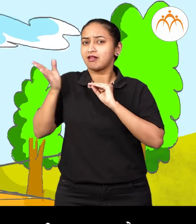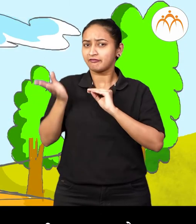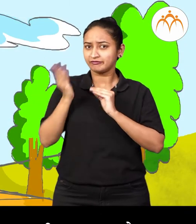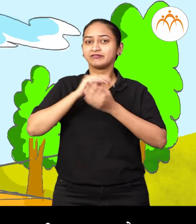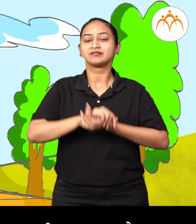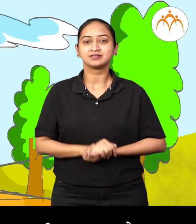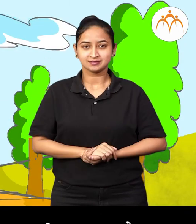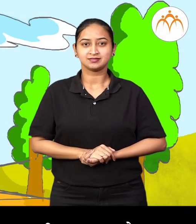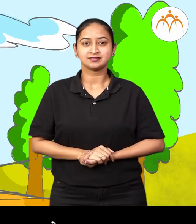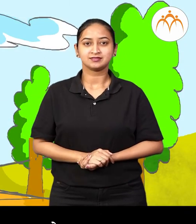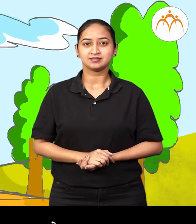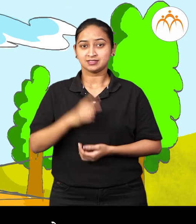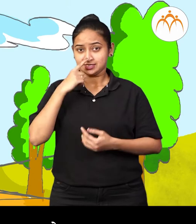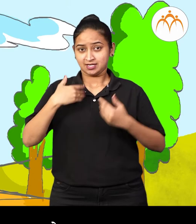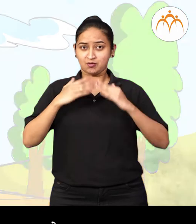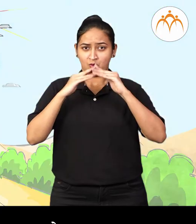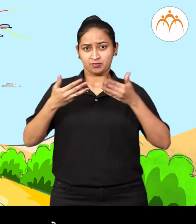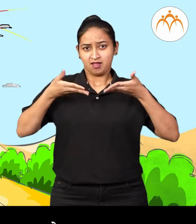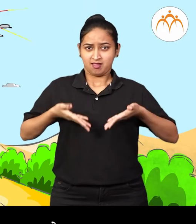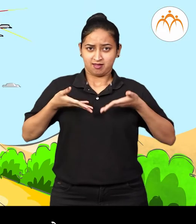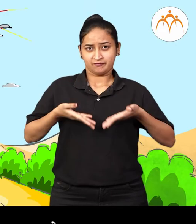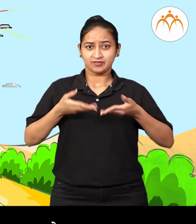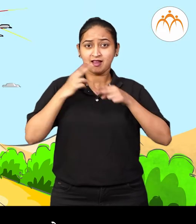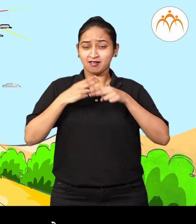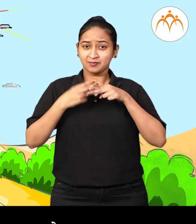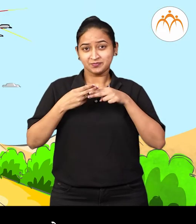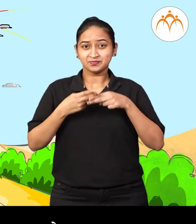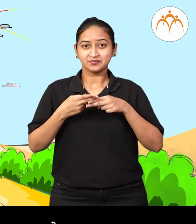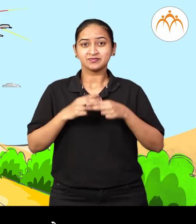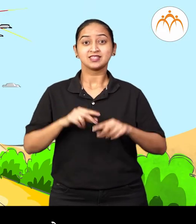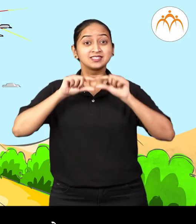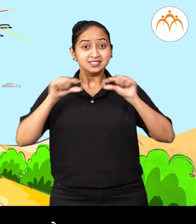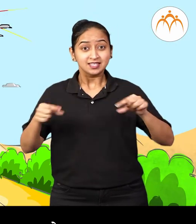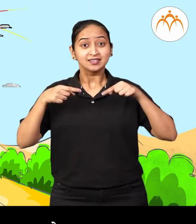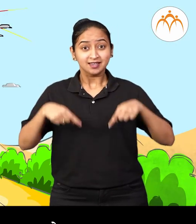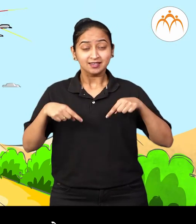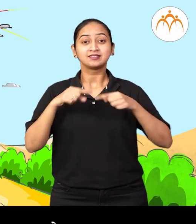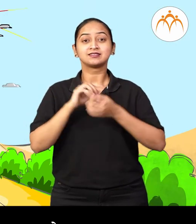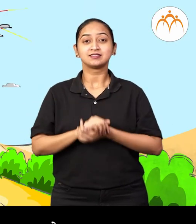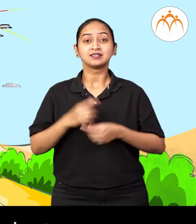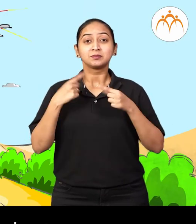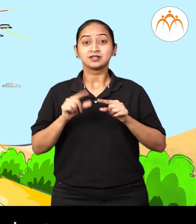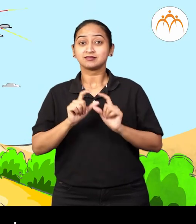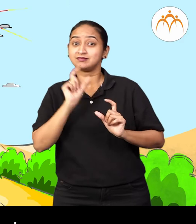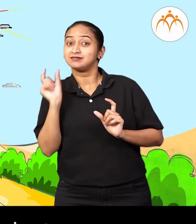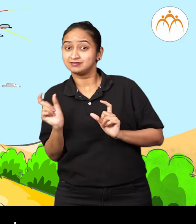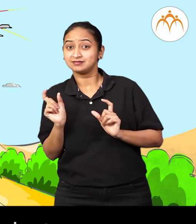सरीता केशव भुवन है आपले घराचे नाओ पन भुवन मंजे